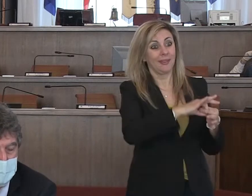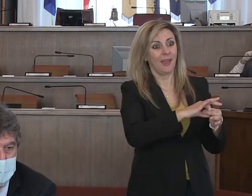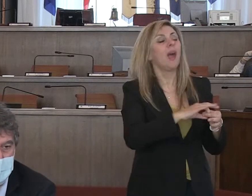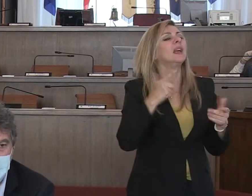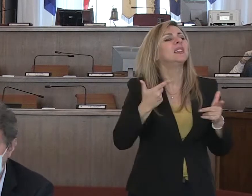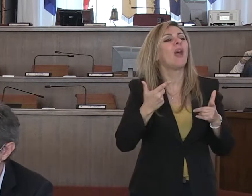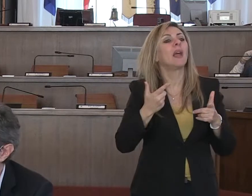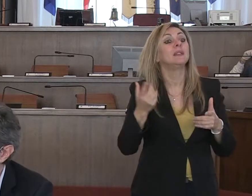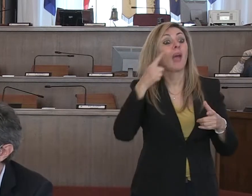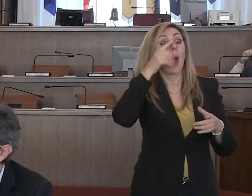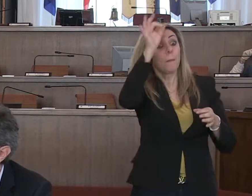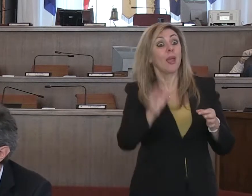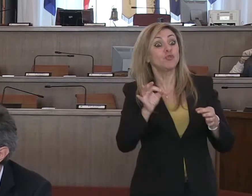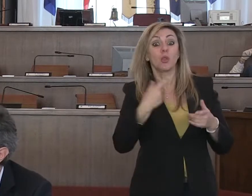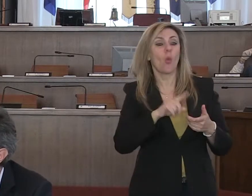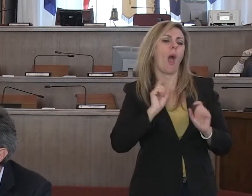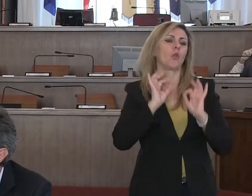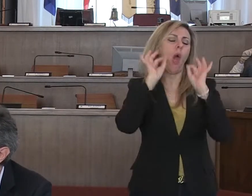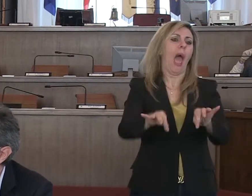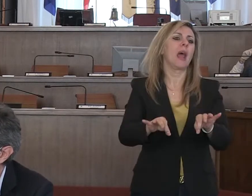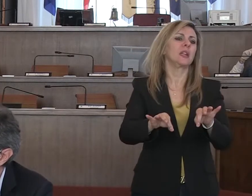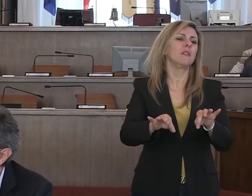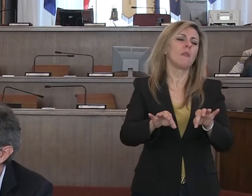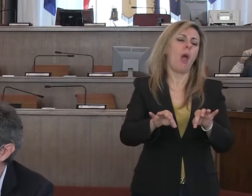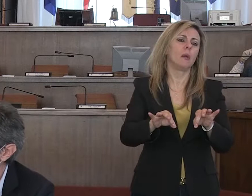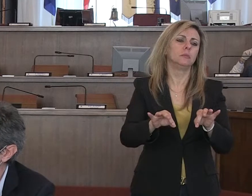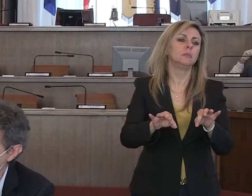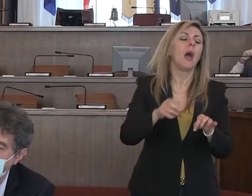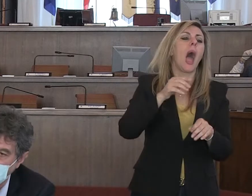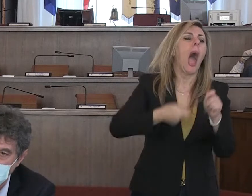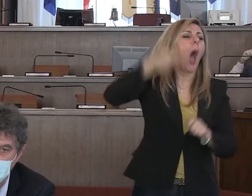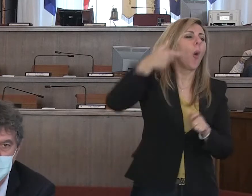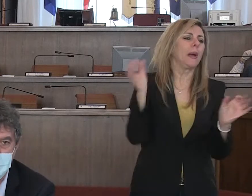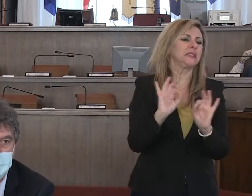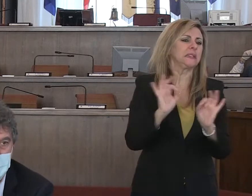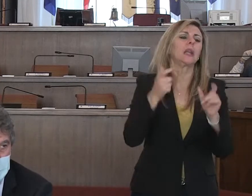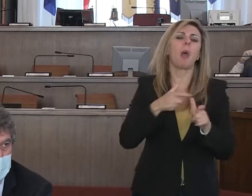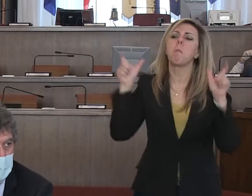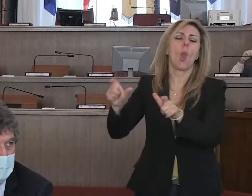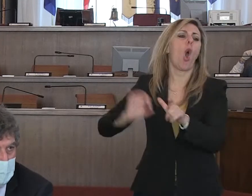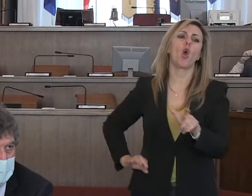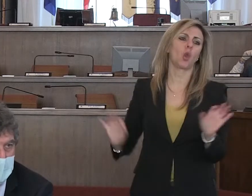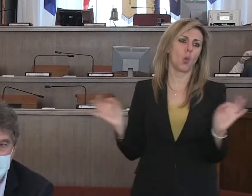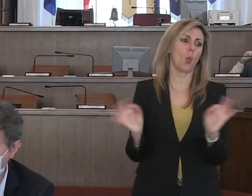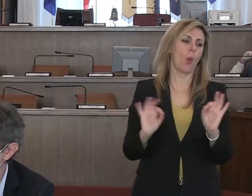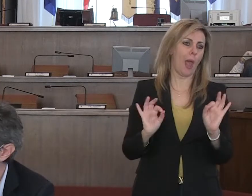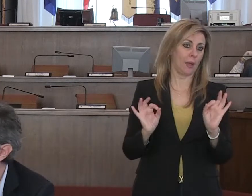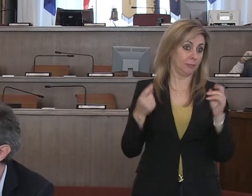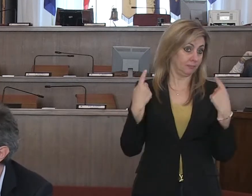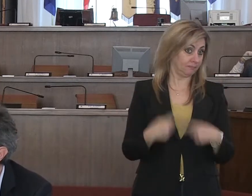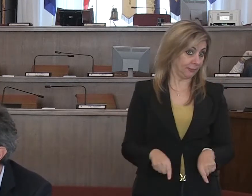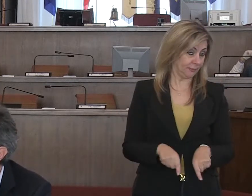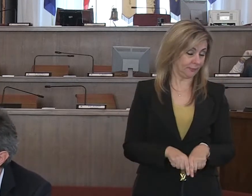era richiesta una ulteriore restrizione rispetto a quelle già in corso che sono state oltretutto implementate dalle